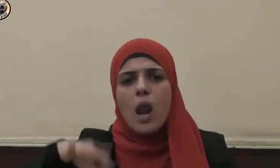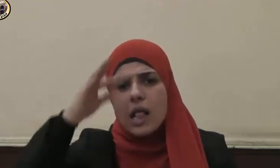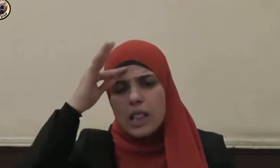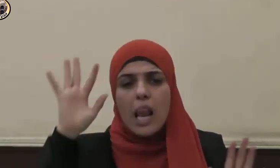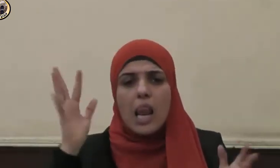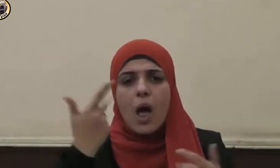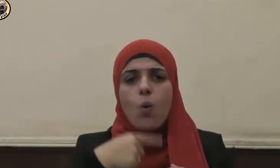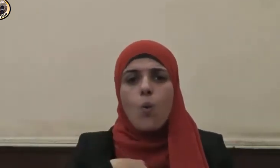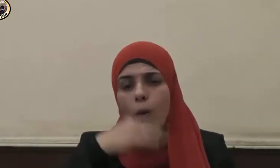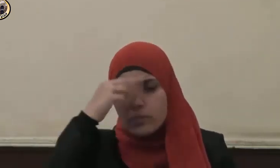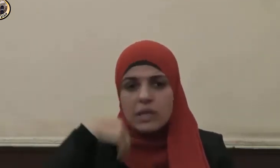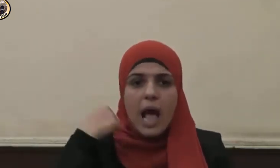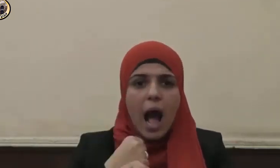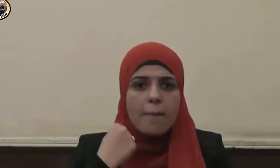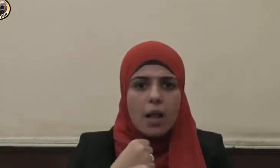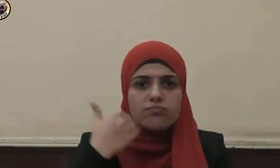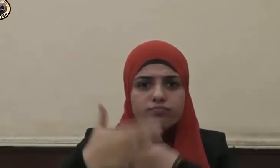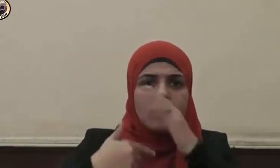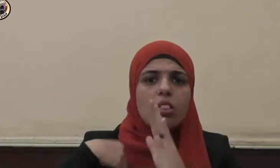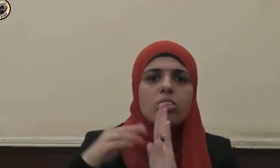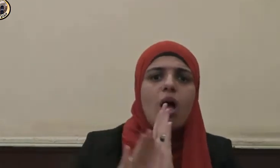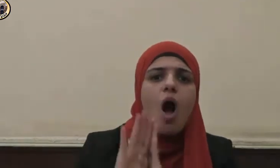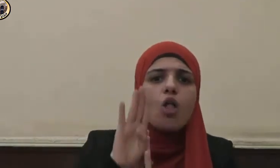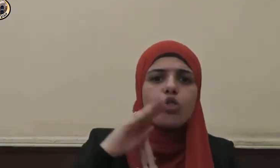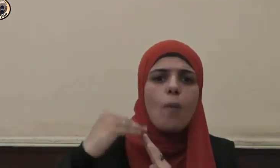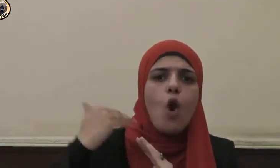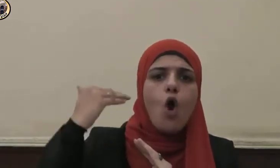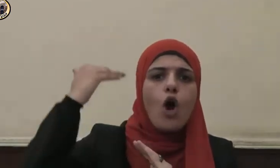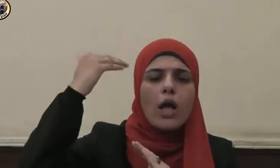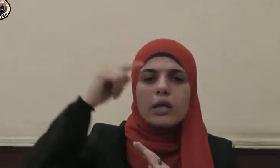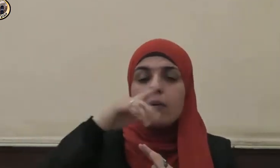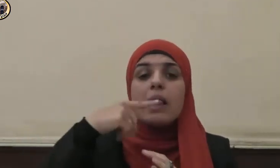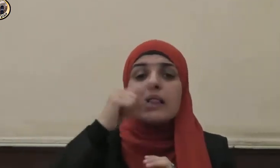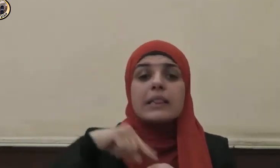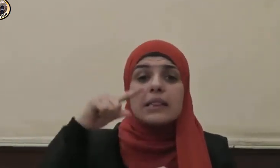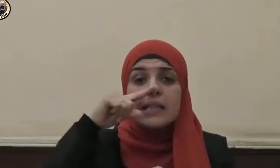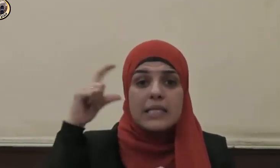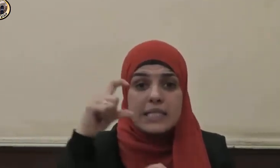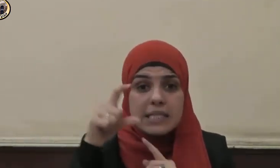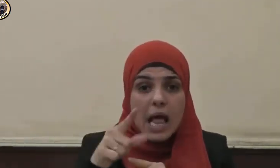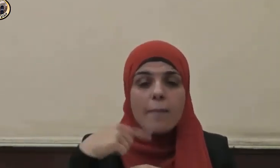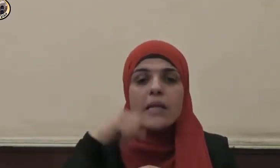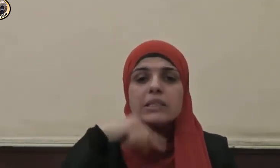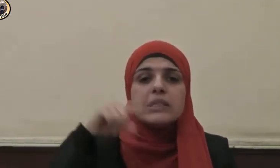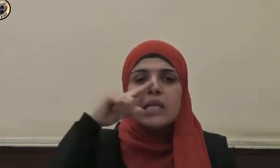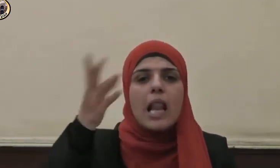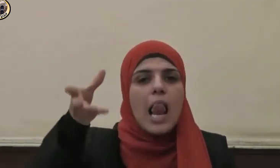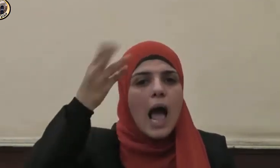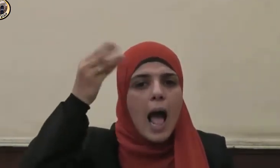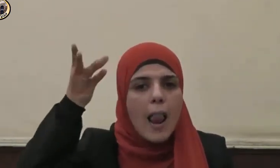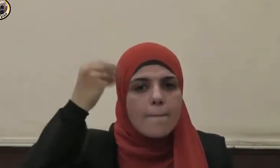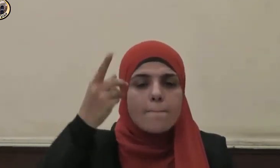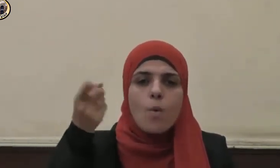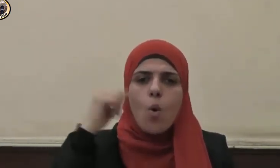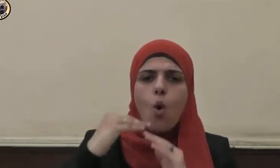بأسباب التقدم والرقي فديننا دين العلم والرقي والحضارة